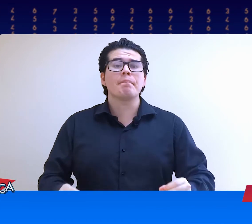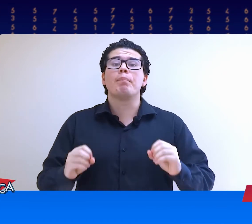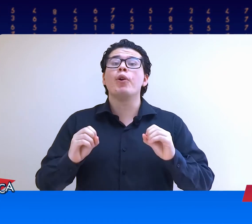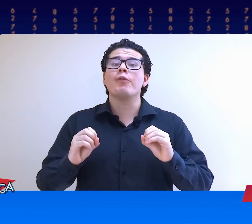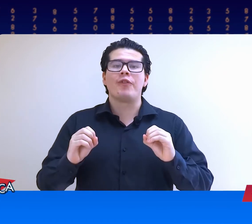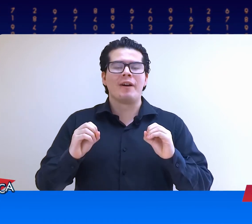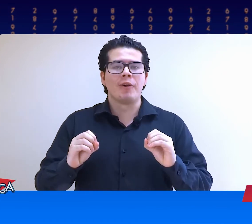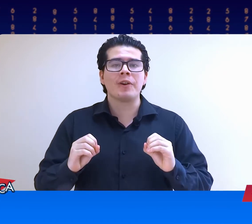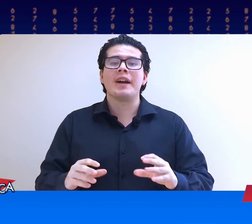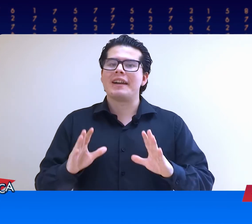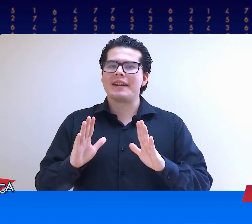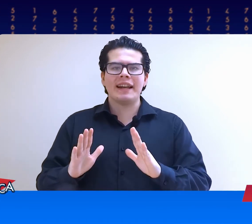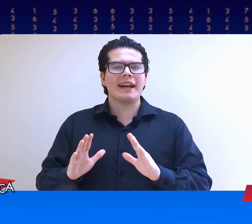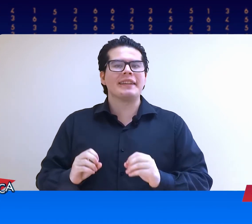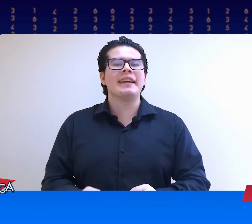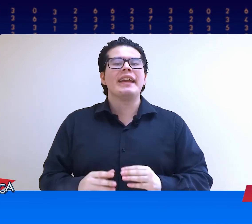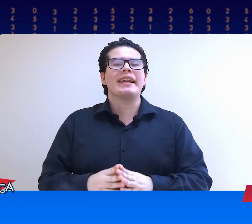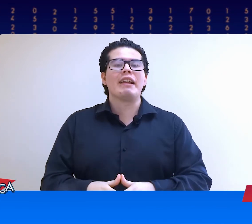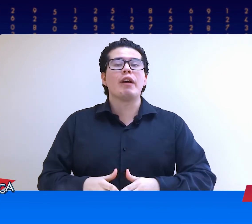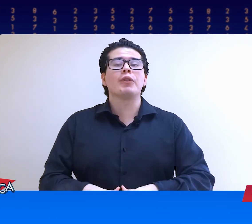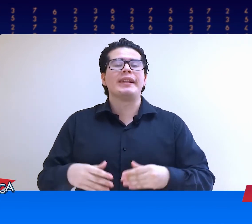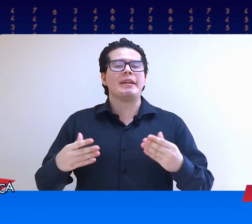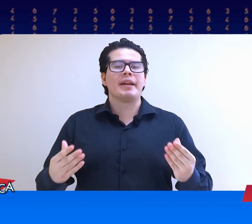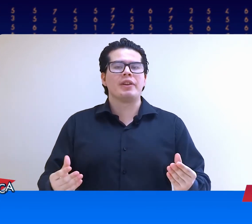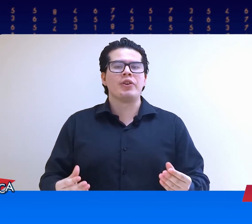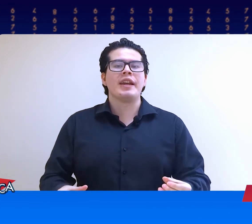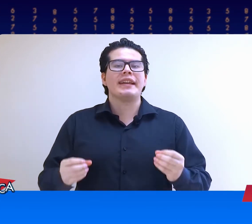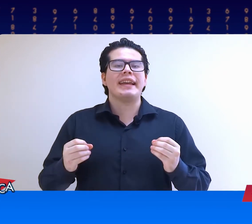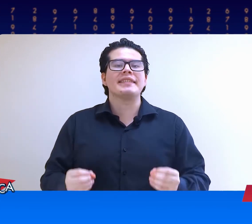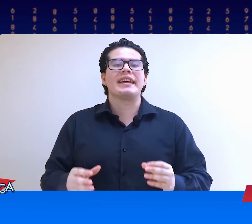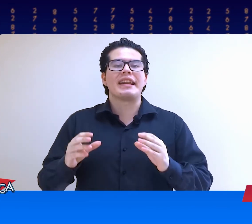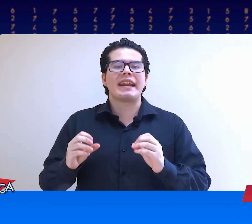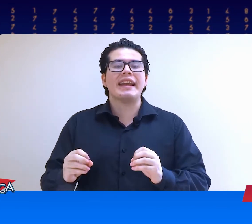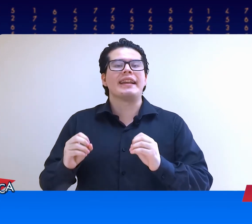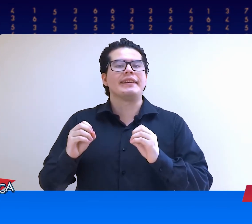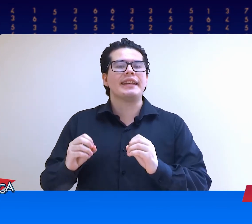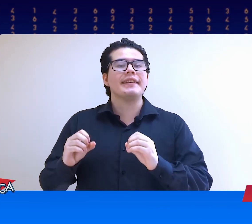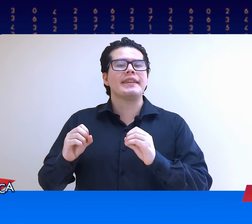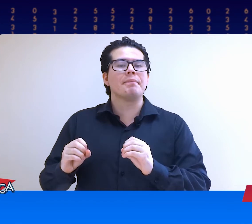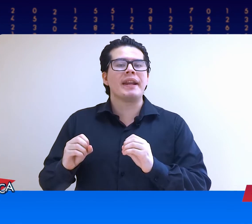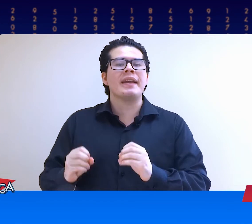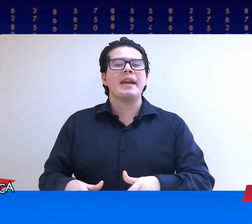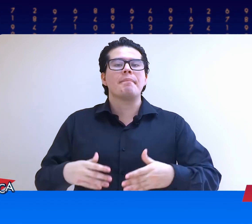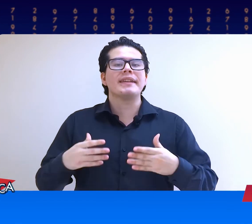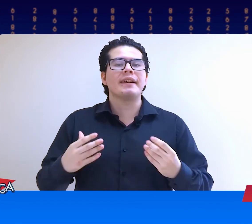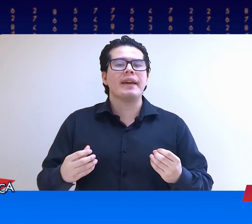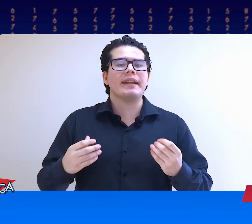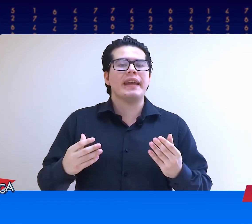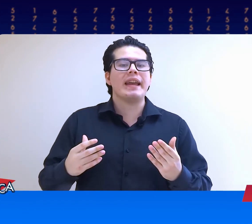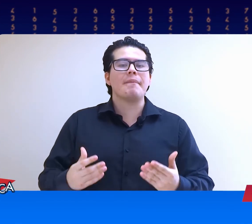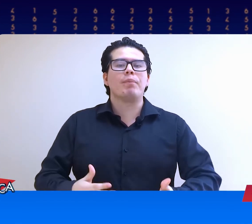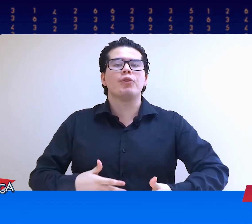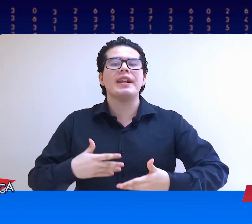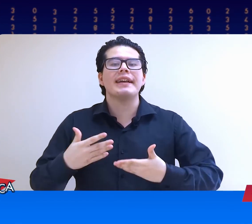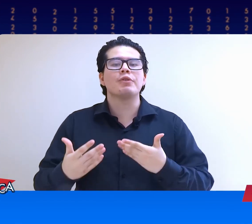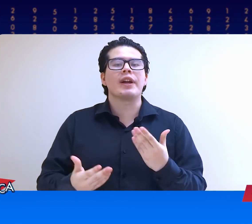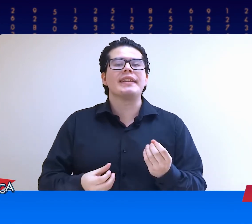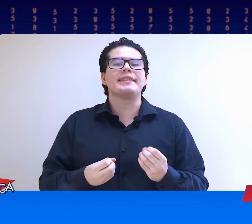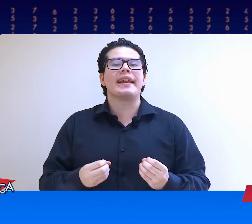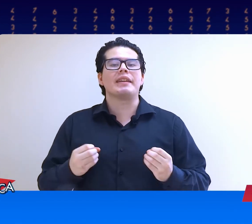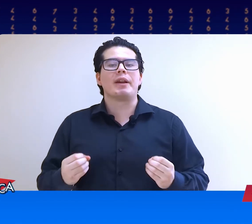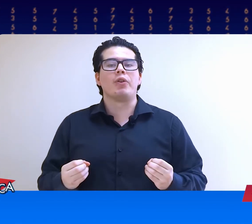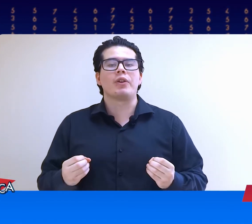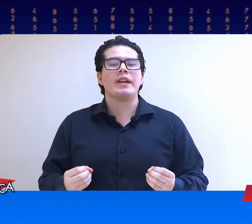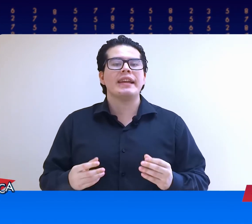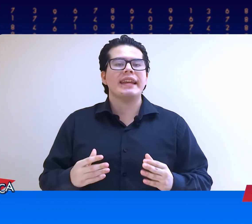Así que, por favor, relájate, que luego del tema de hoy, que es regla de tres simple, vas a ver que podrás